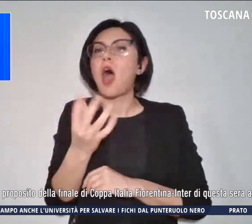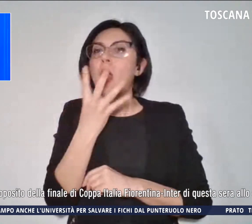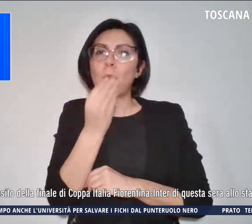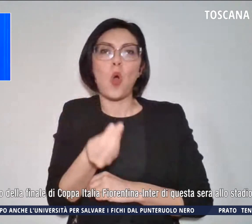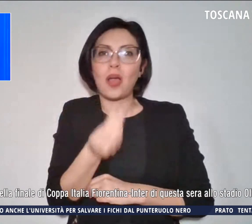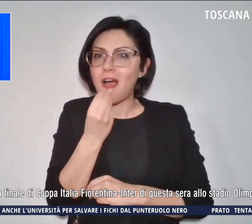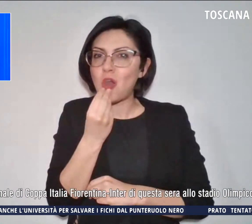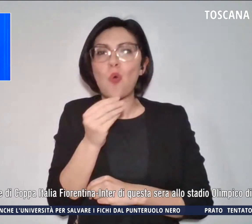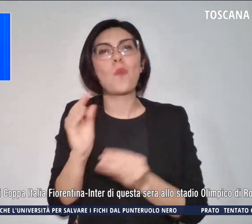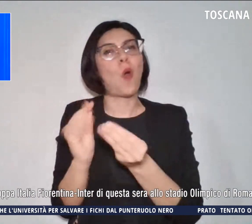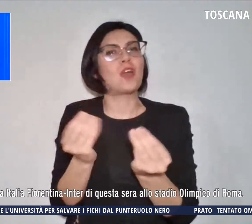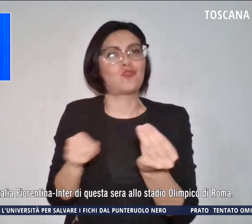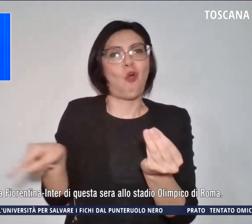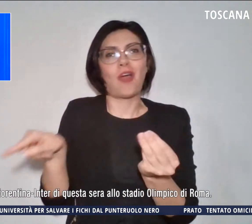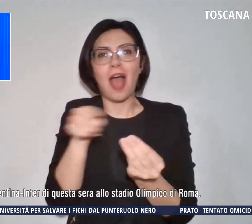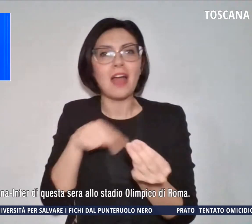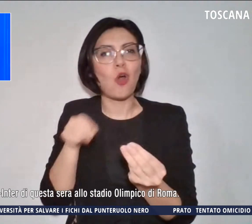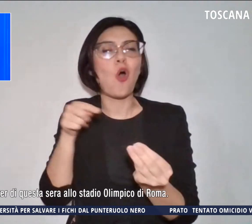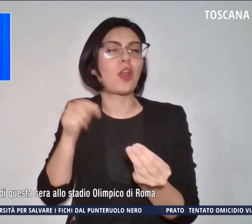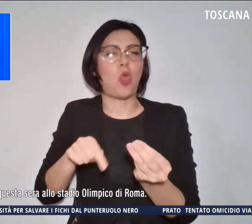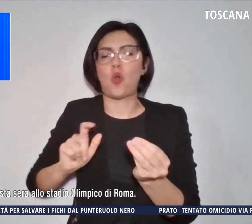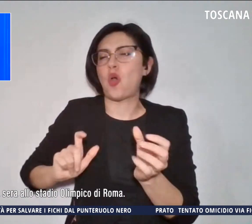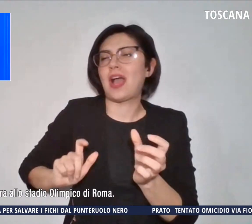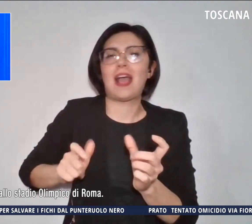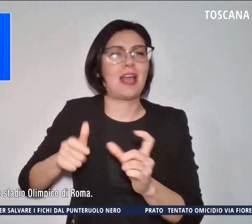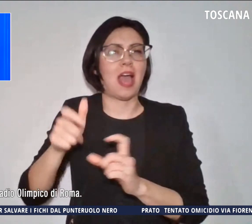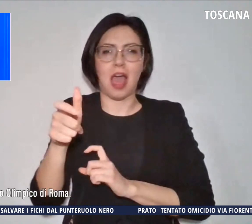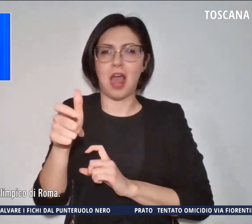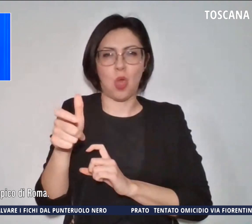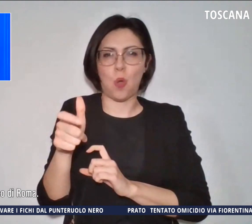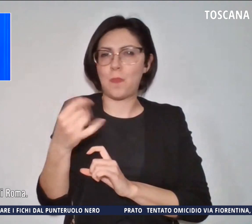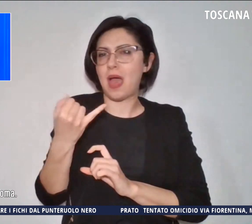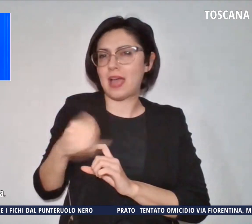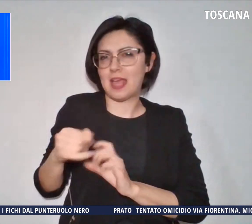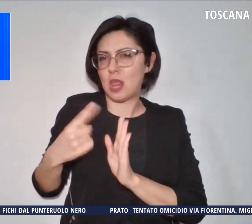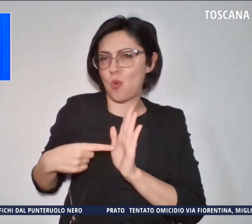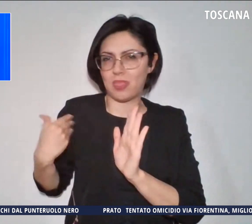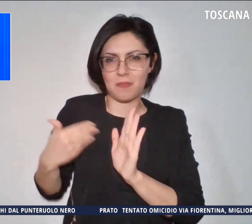ragazzi che hanno fatto una galoppata in questi ultimi mesi.